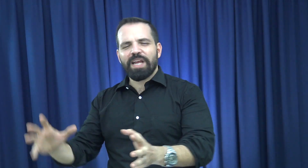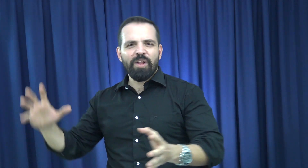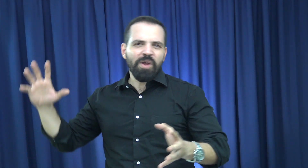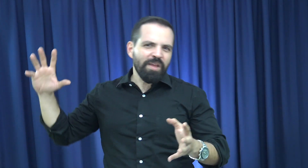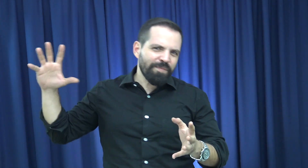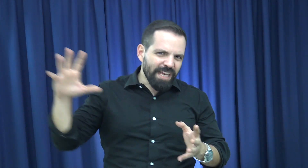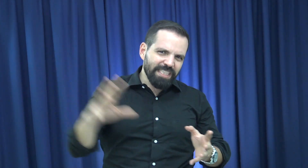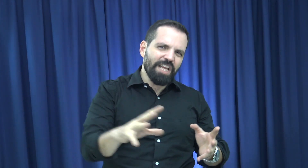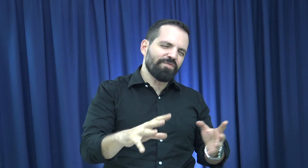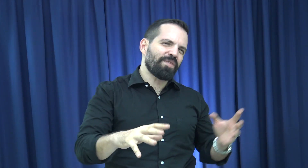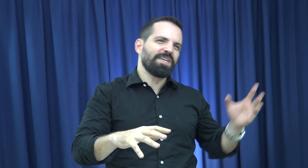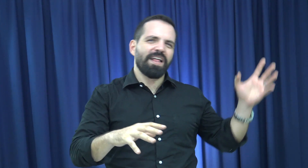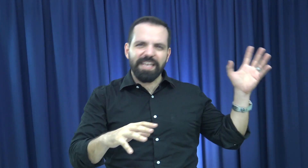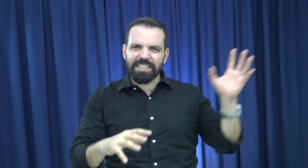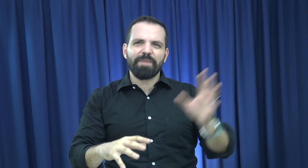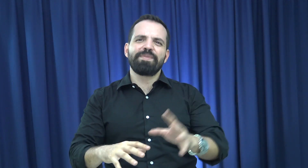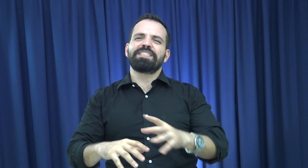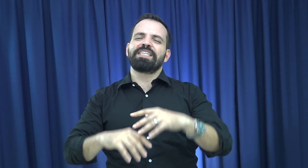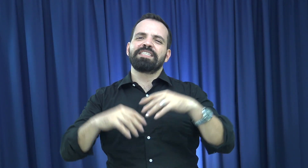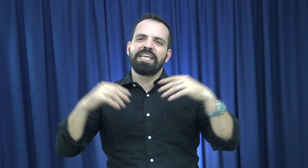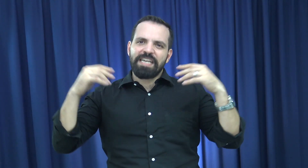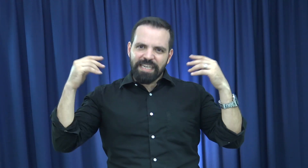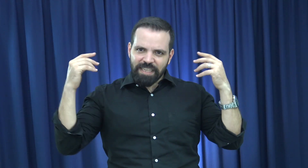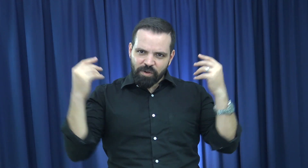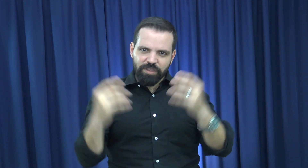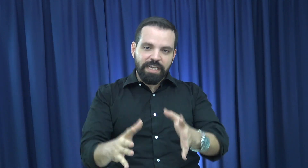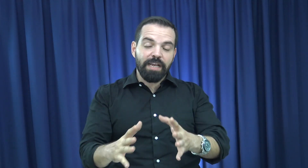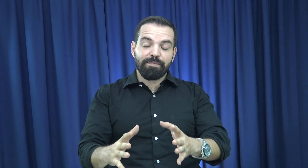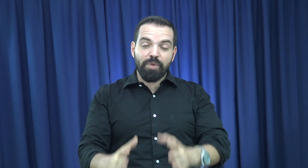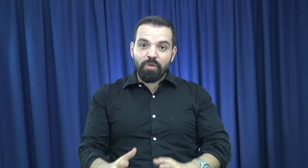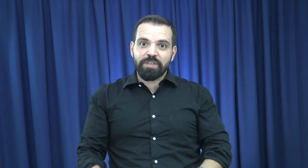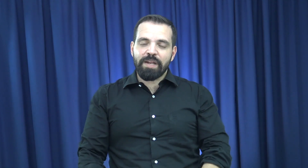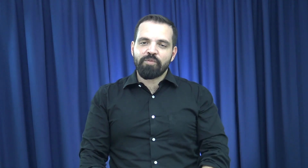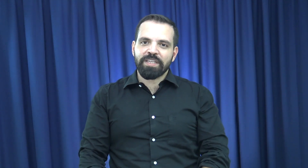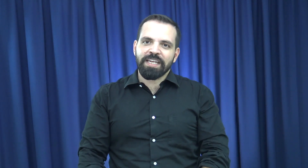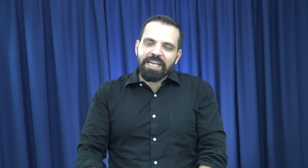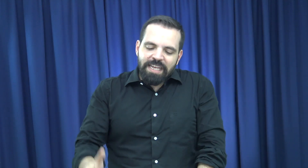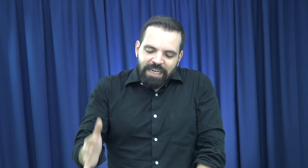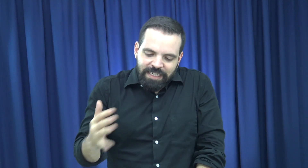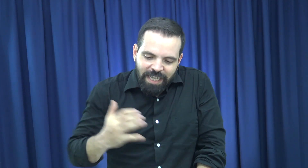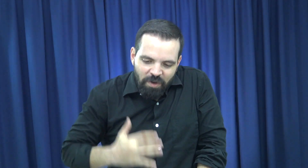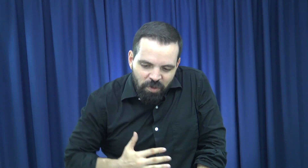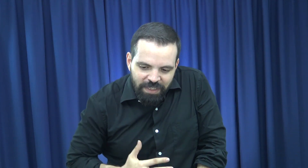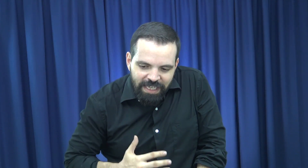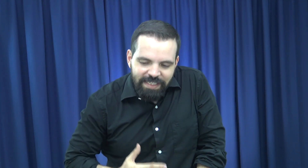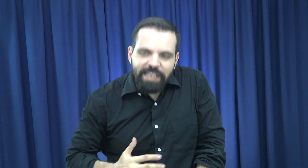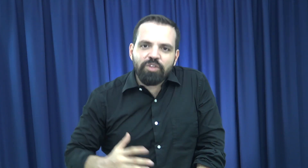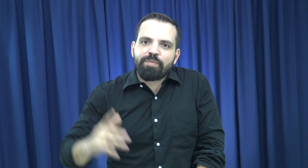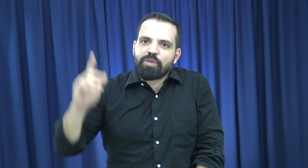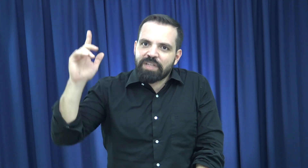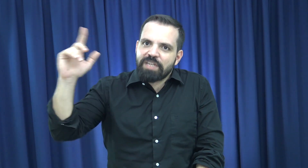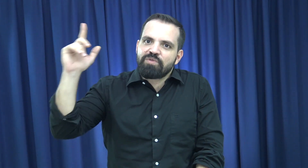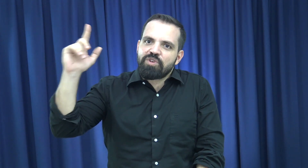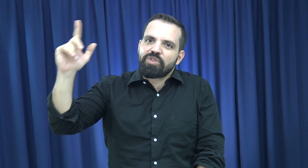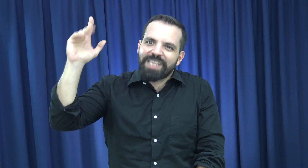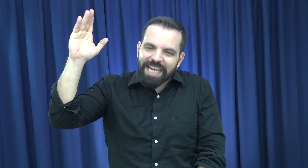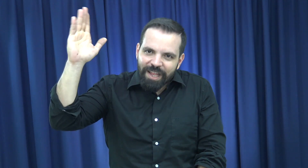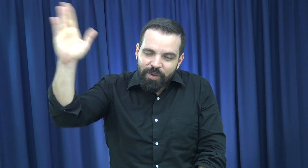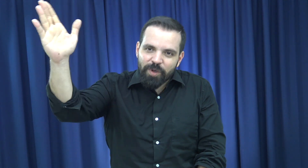pecado, vienen estas enfermedades, estas pestes, estas cosas que producen la muerte. El cristiano no está exento, pero tiene un Dios sanador.